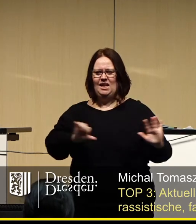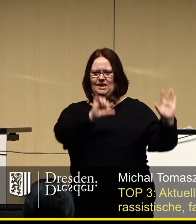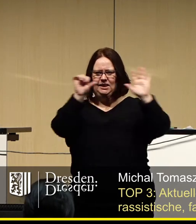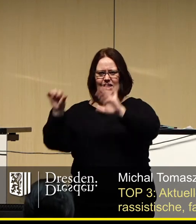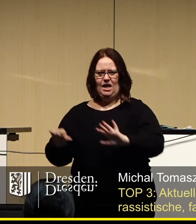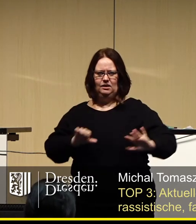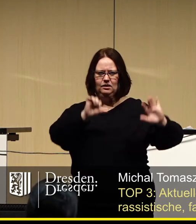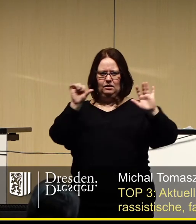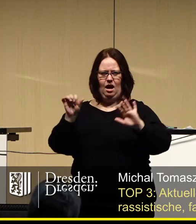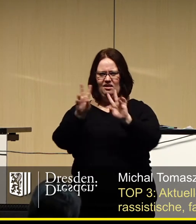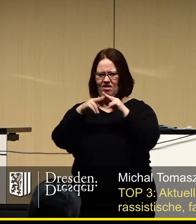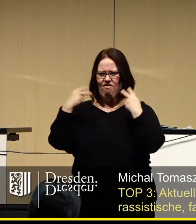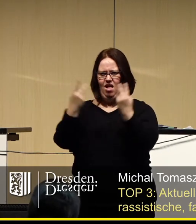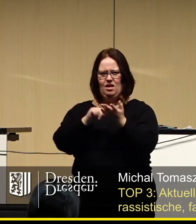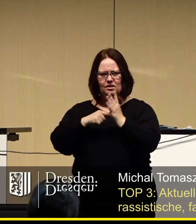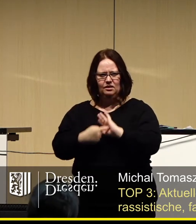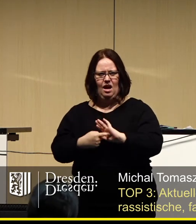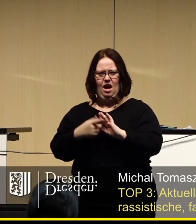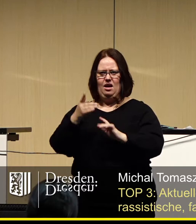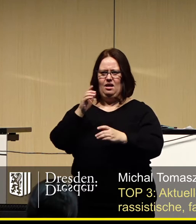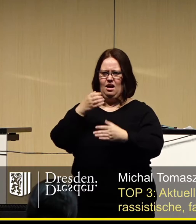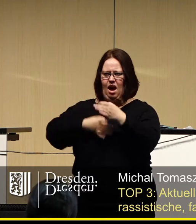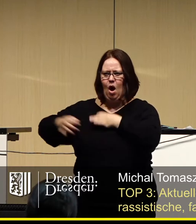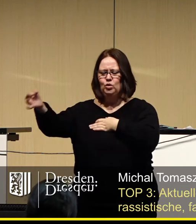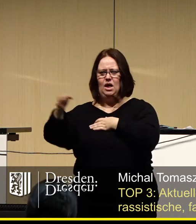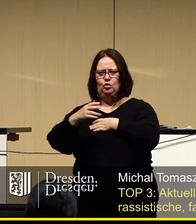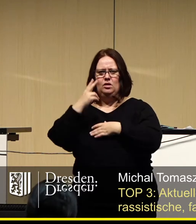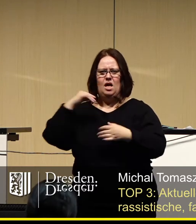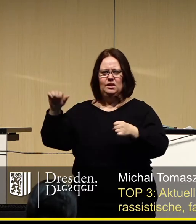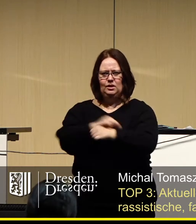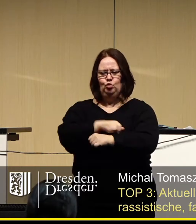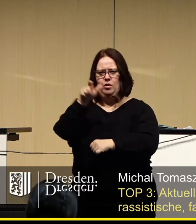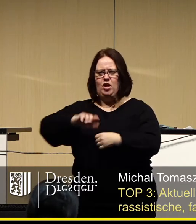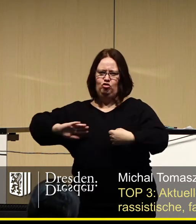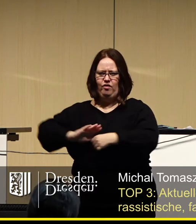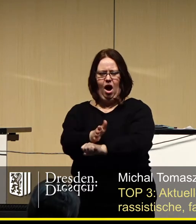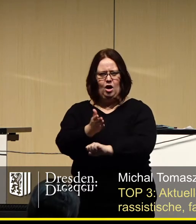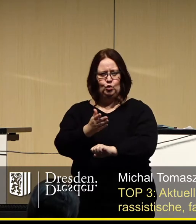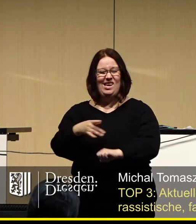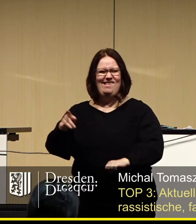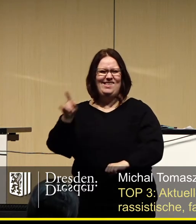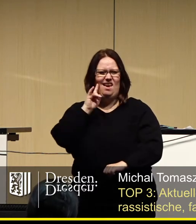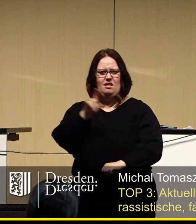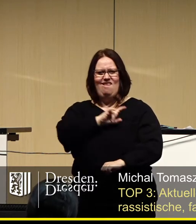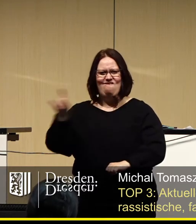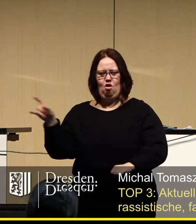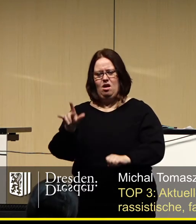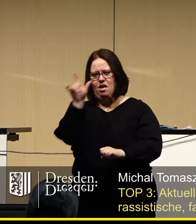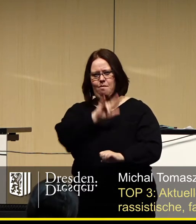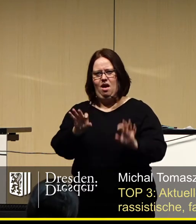Dresden der Welt Ausgrenzung, Rassismus und Menschenverachtung im wöchentlichen Livestream.